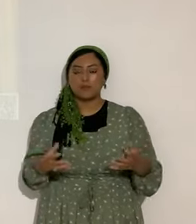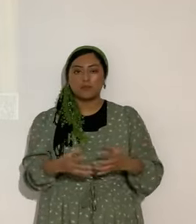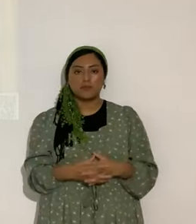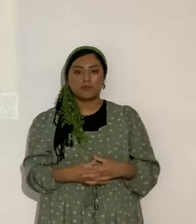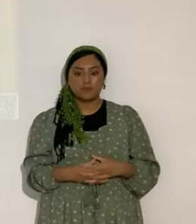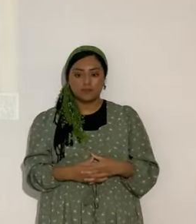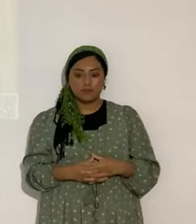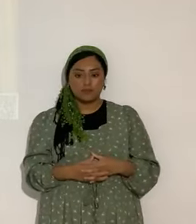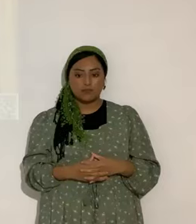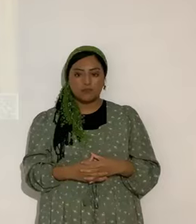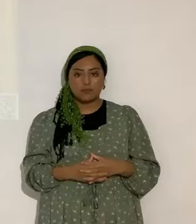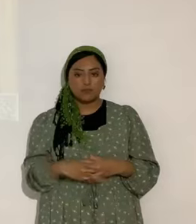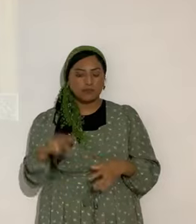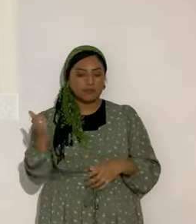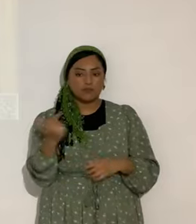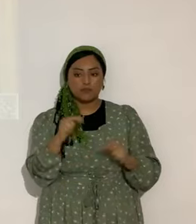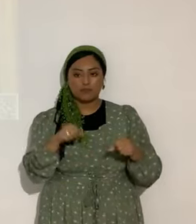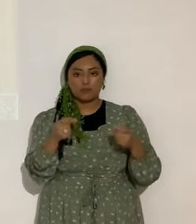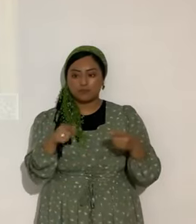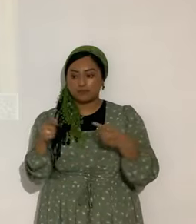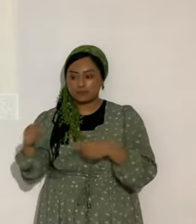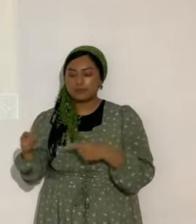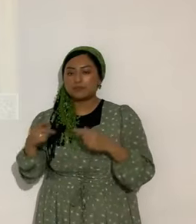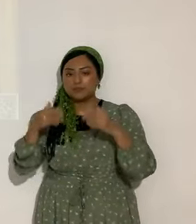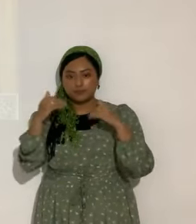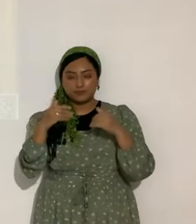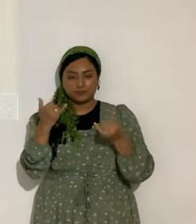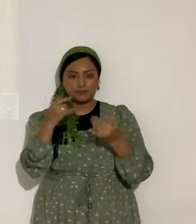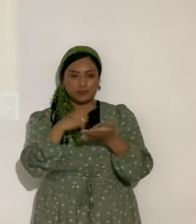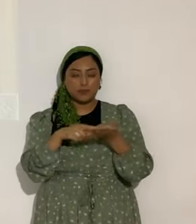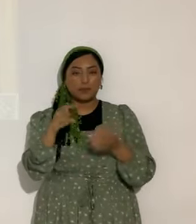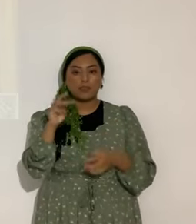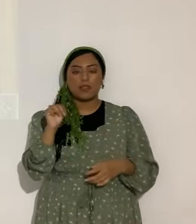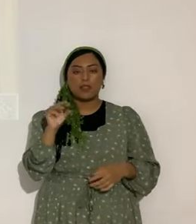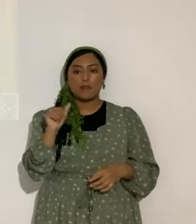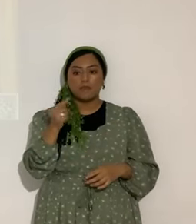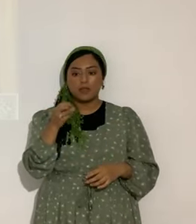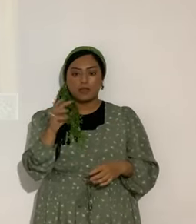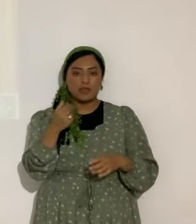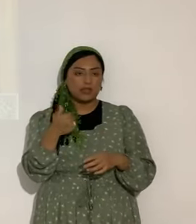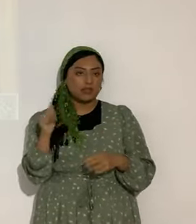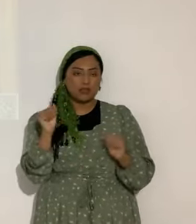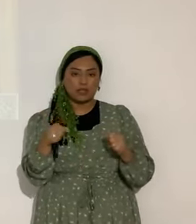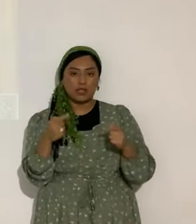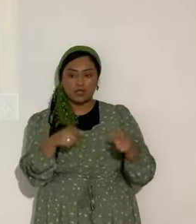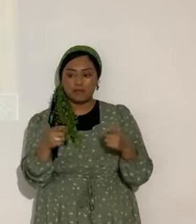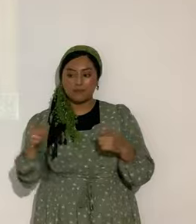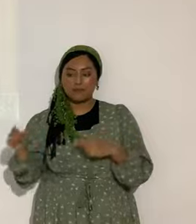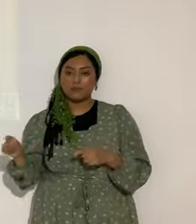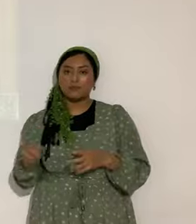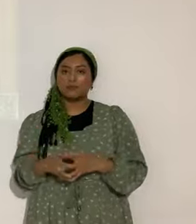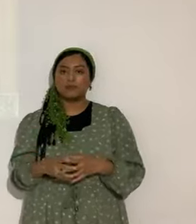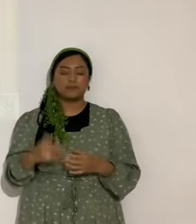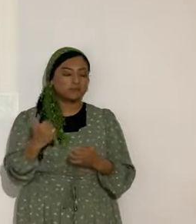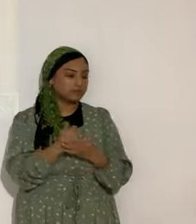Muy. Todo se podía dar. Ahora vamos a Mateo. Todo se podía dar. Todo se podía dar. Todo se podía dar.